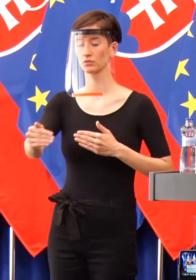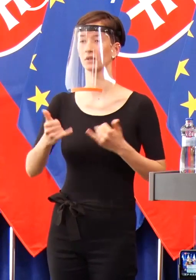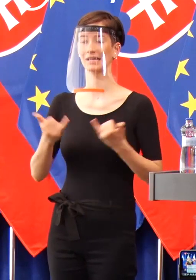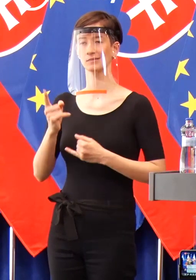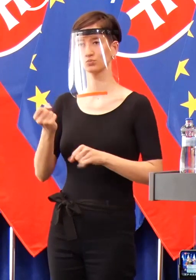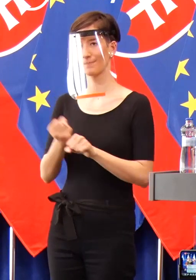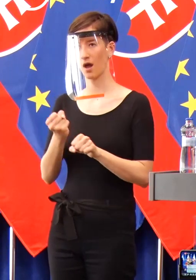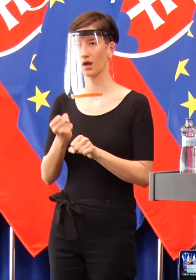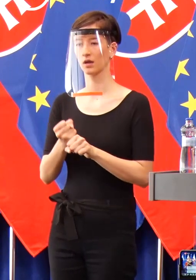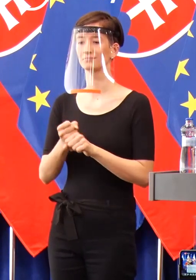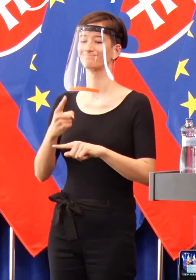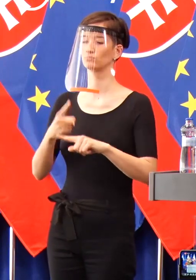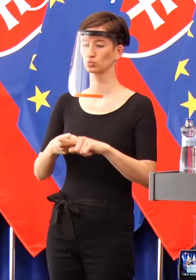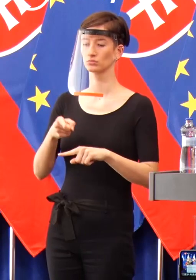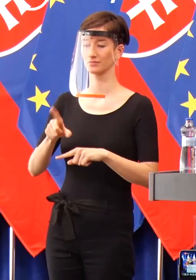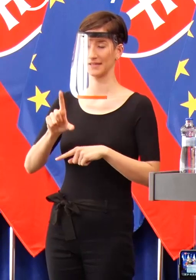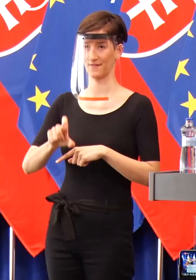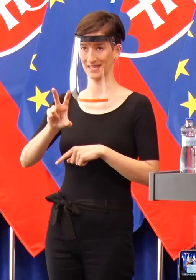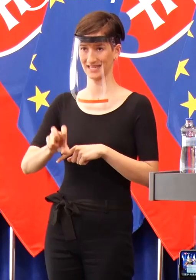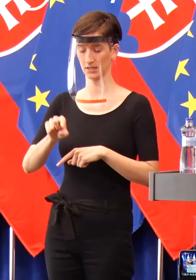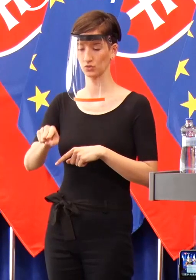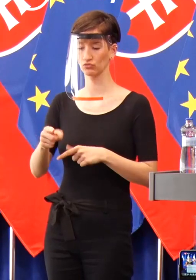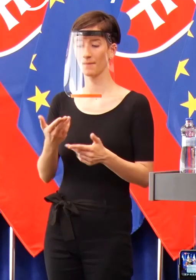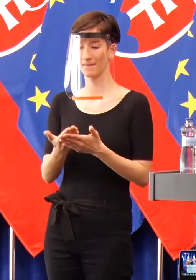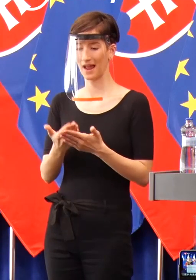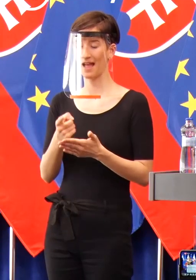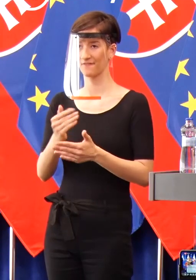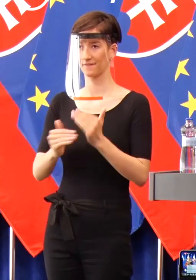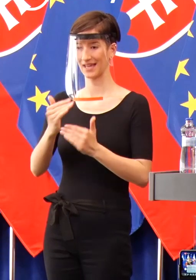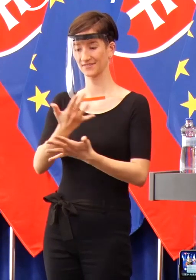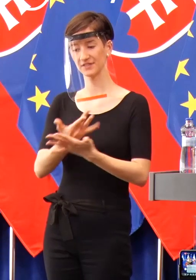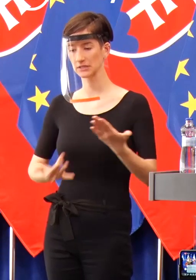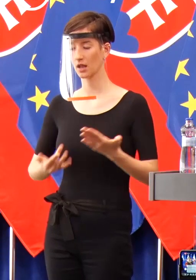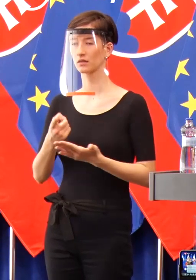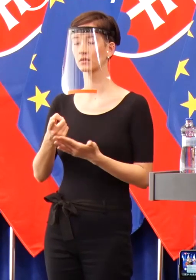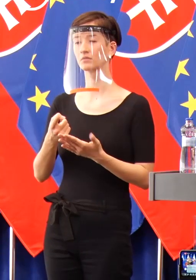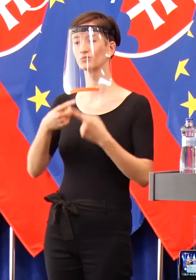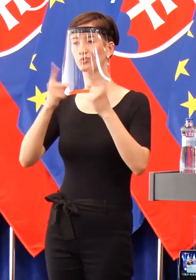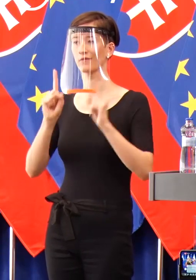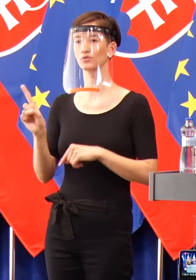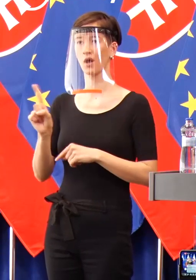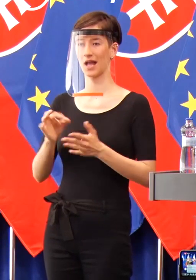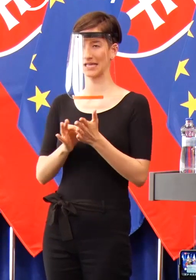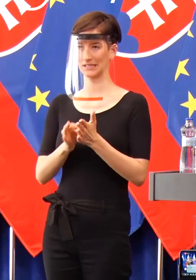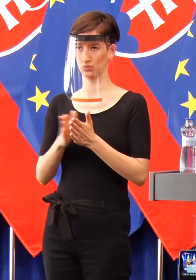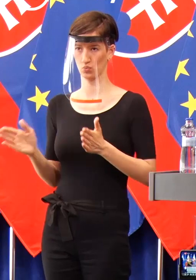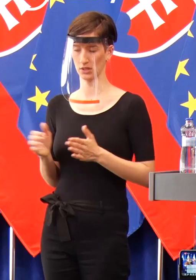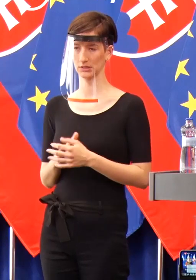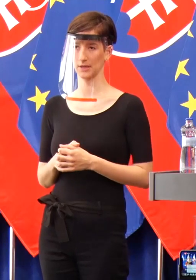a či si bude môcť dovoliť nejaké podobné opatrenia, ako napríklad v Česku alebo v Rakúsku, čo sa týka uvoľnenia.